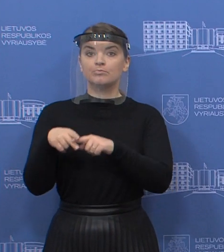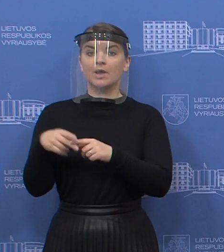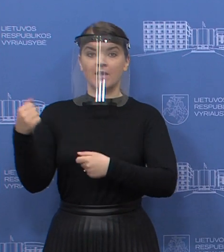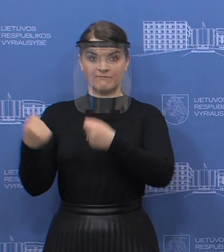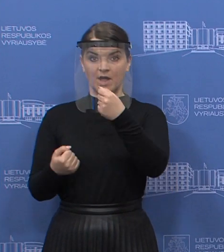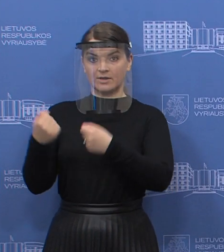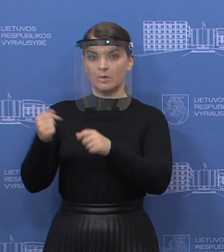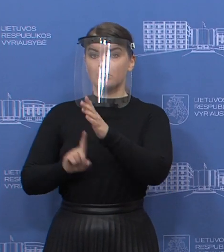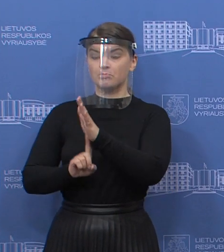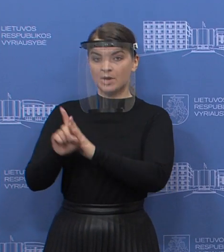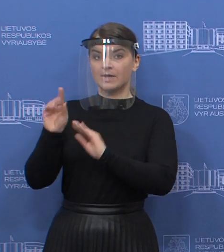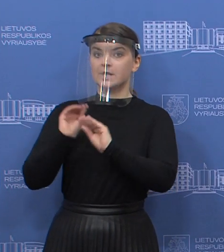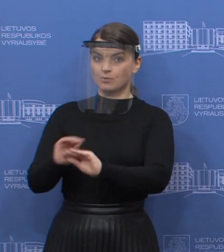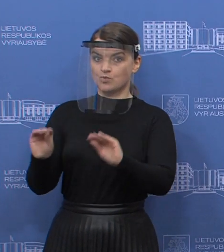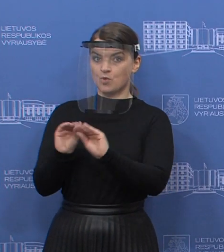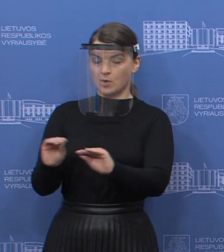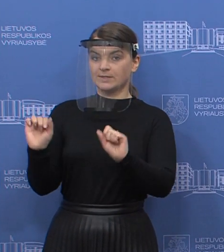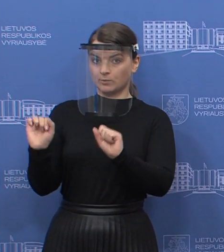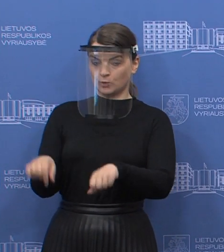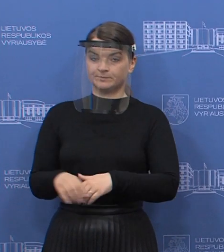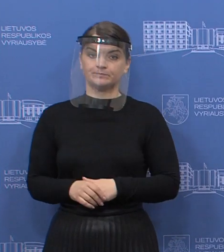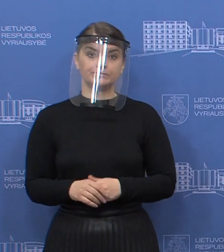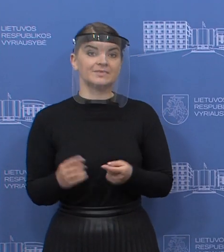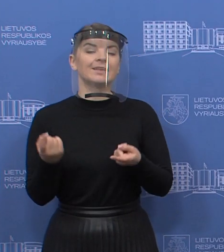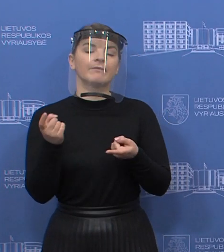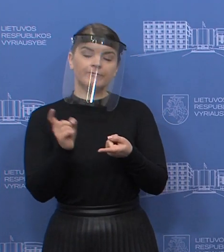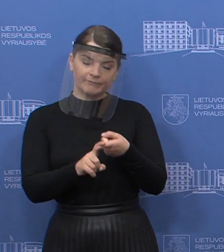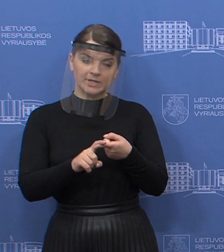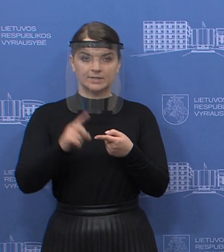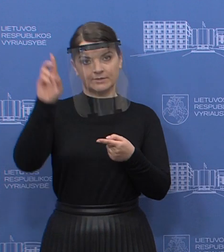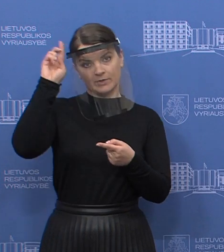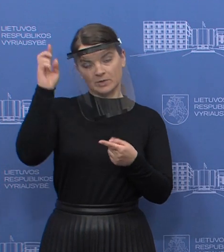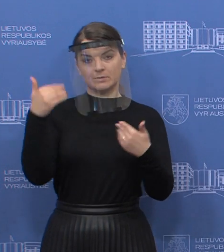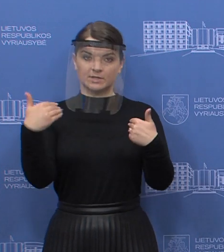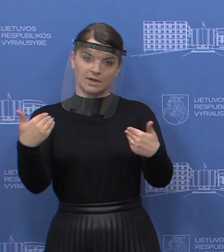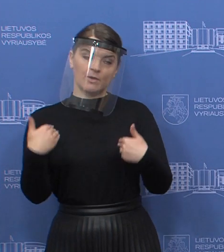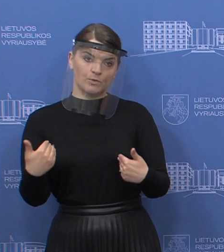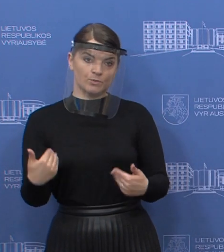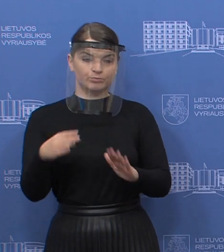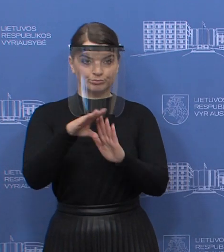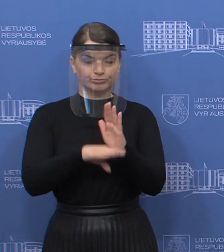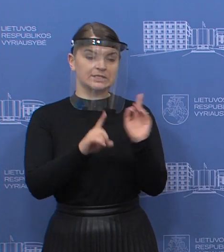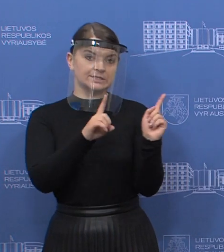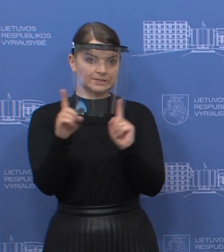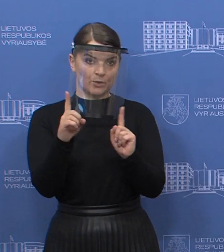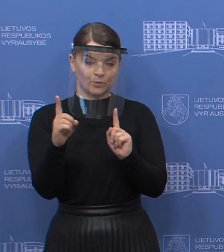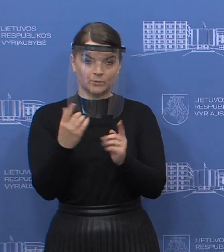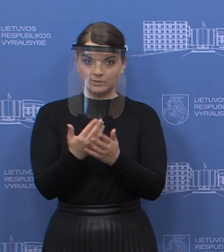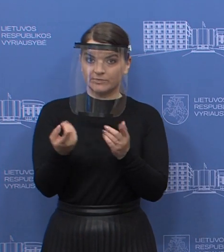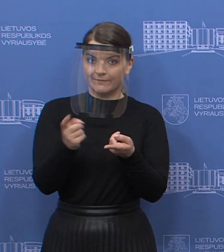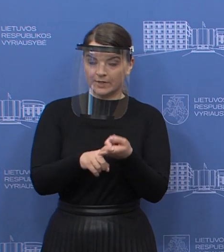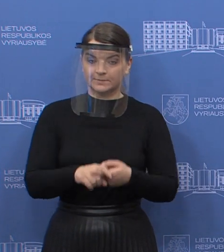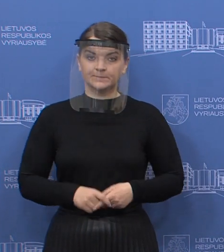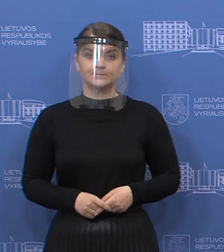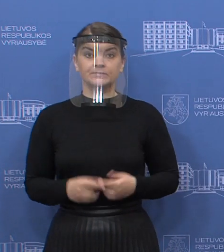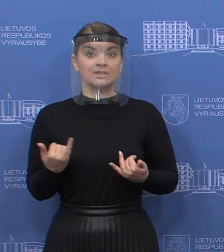vairaimą mokymojo įsteigoms, vairaimų mokykloms, laikantis vėlgi praktiškai nelogiškų saugumo reikalavimų, kaip